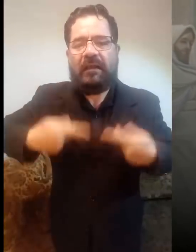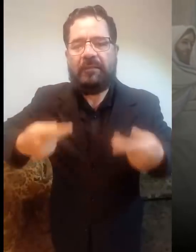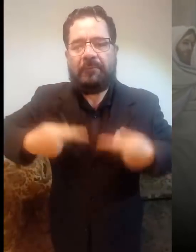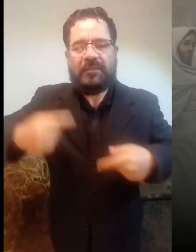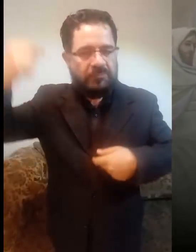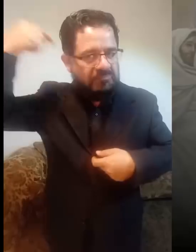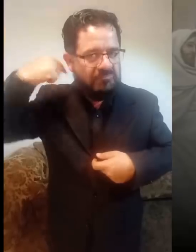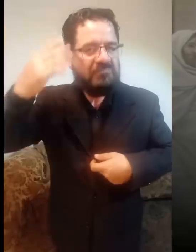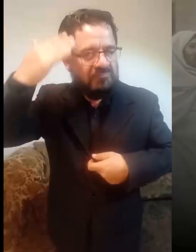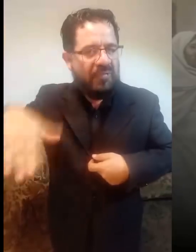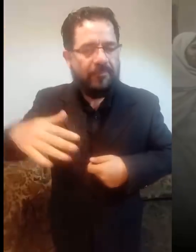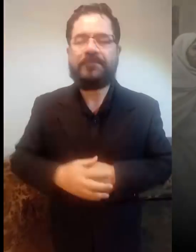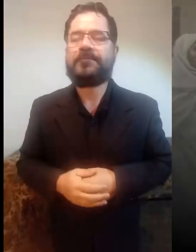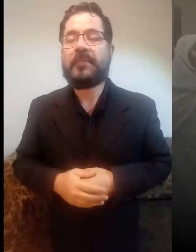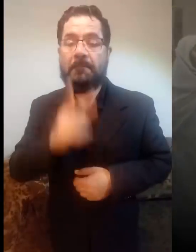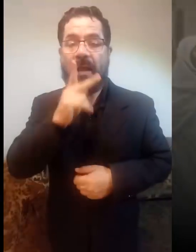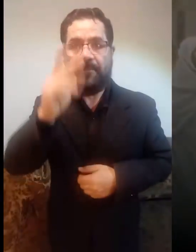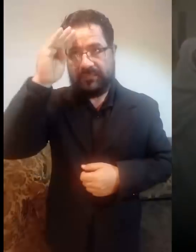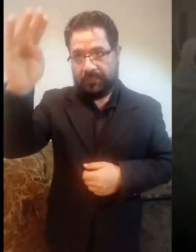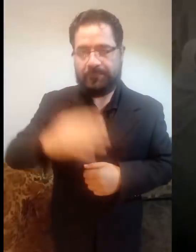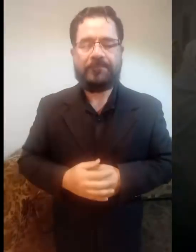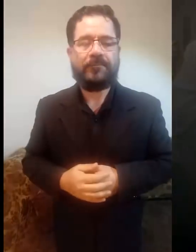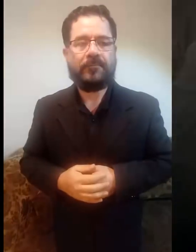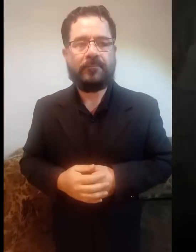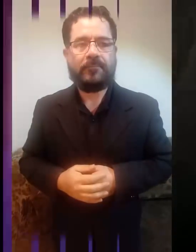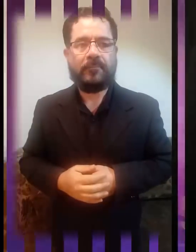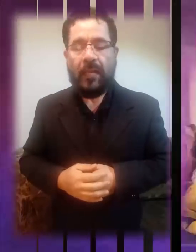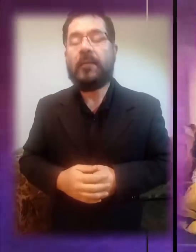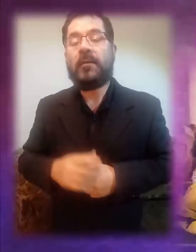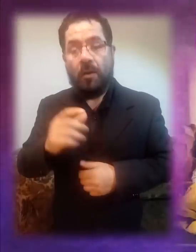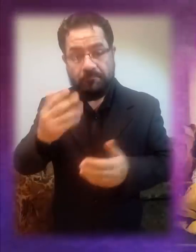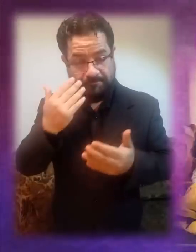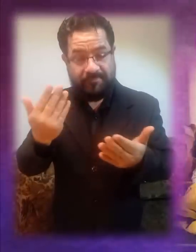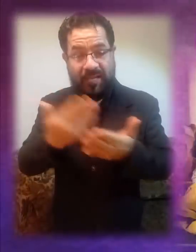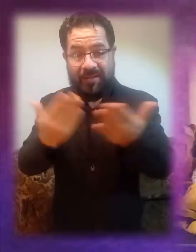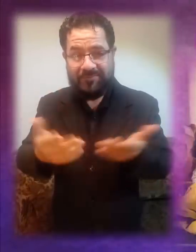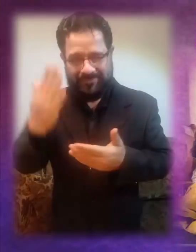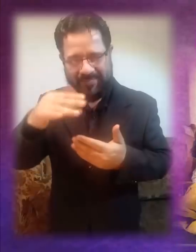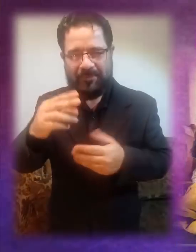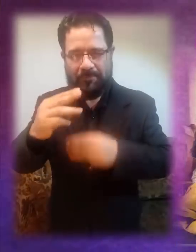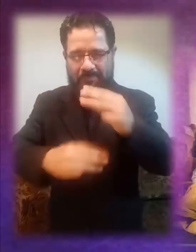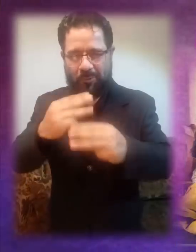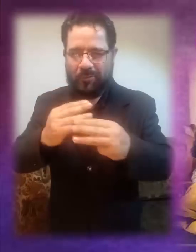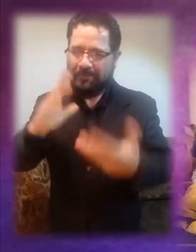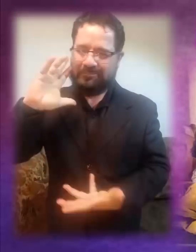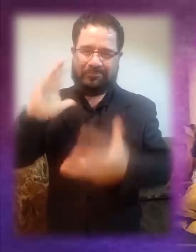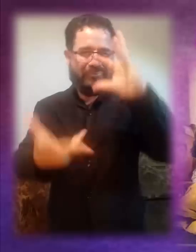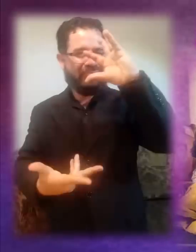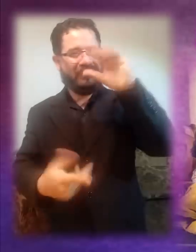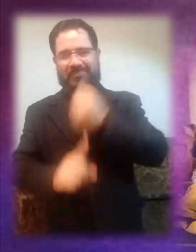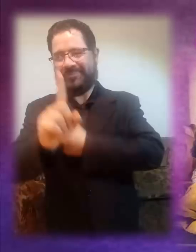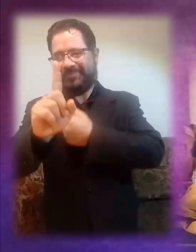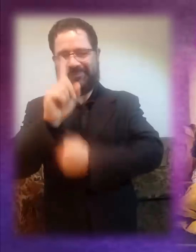hombre. Palabra del Señor A pesar de todo el desconcierto económico y la crisis